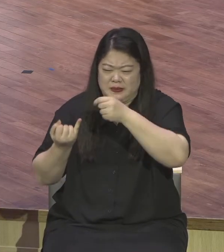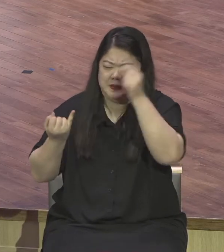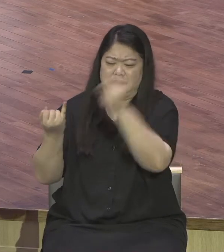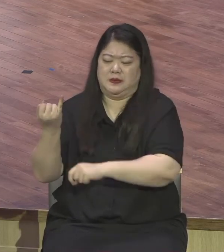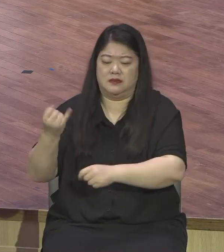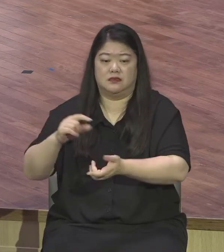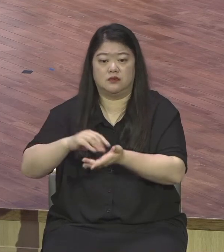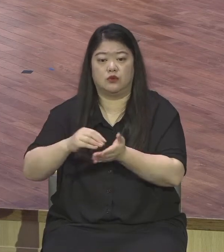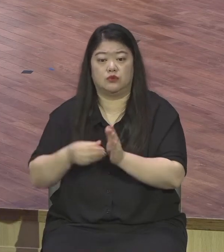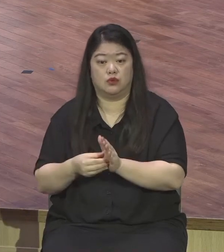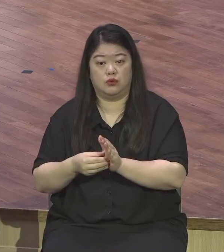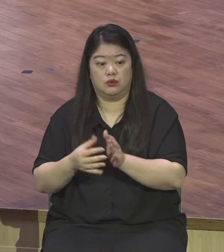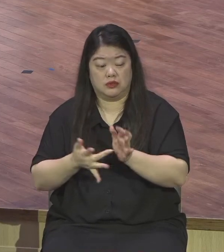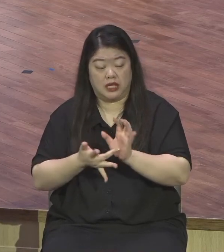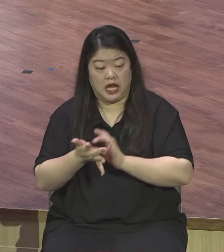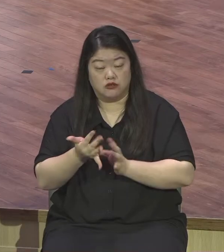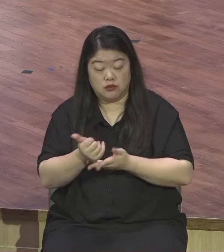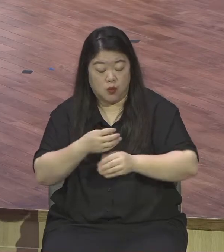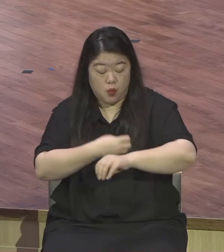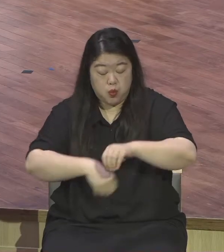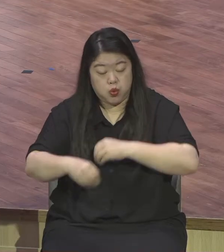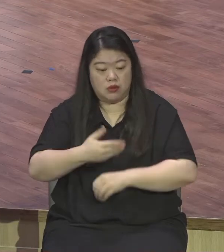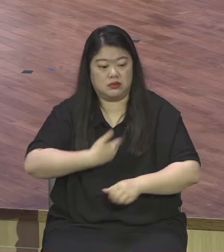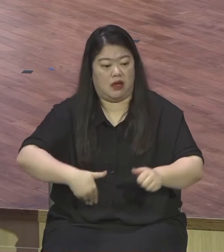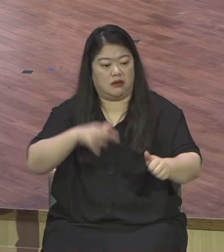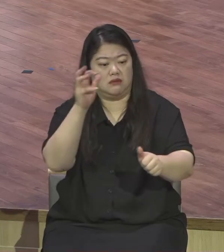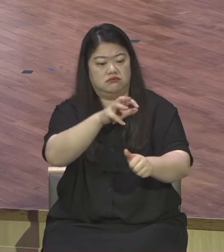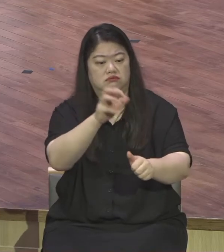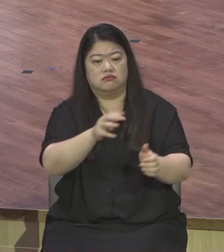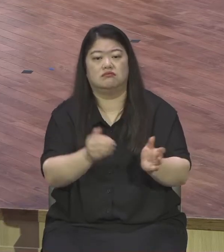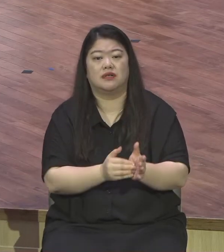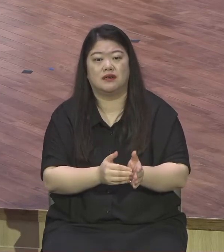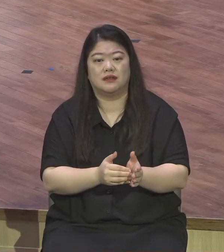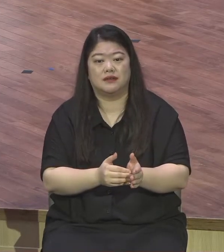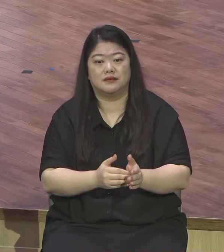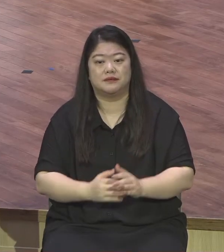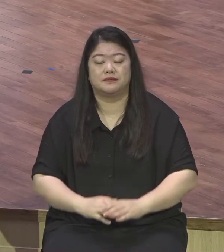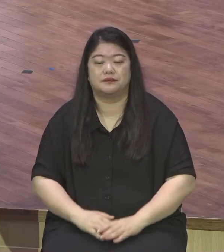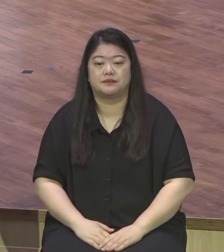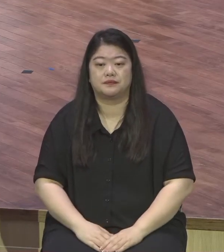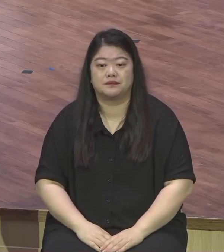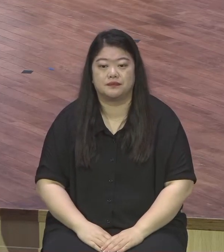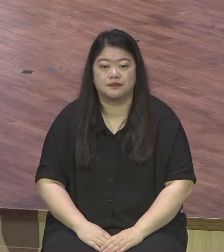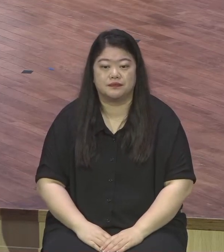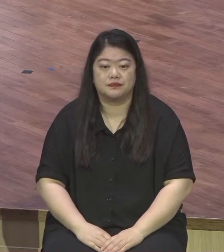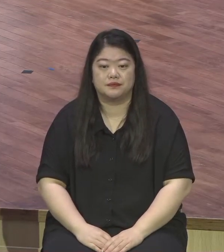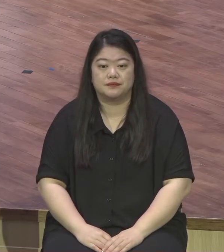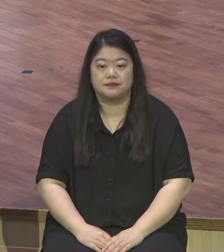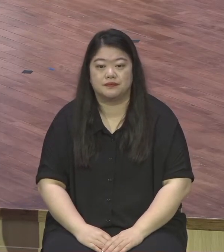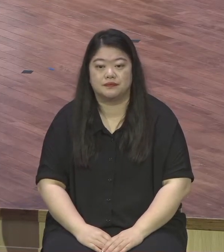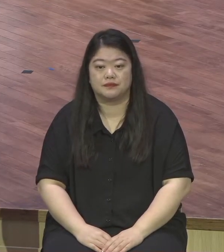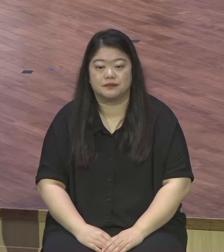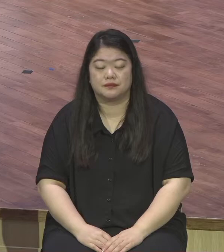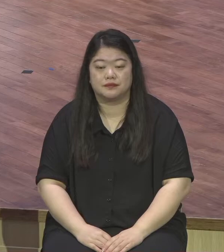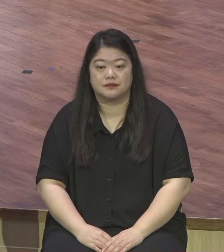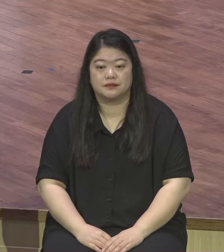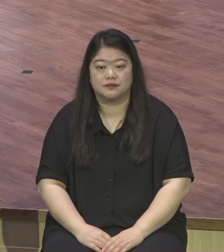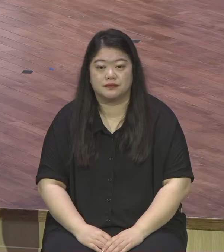제자들의 이 모습을 보시던 예수님이 간단하게 정리했습니다 예수님께서는 마리아가 한 행동이 뭐요